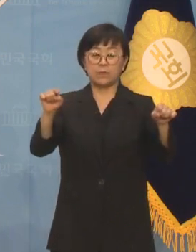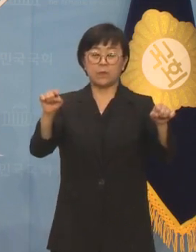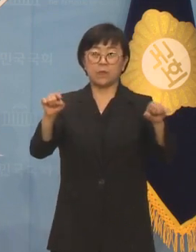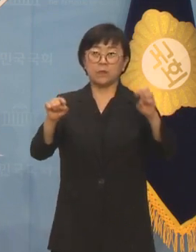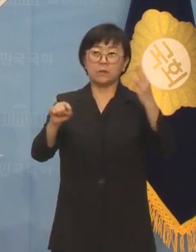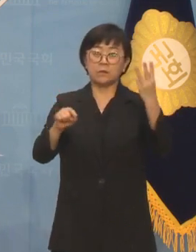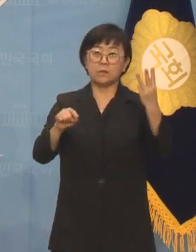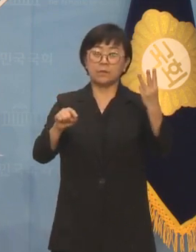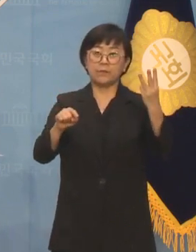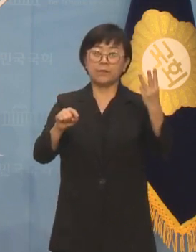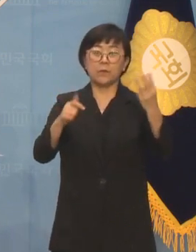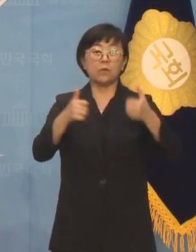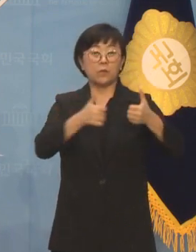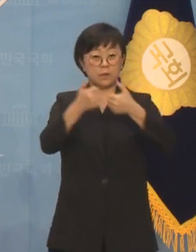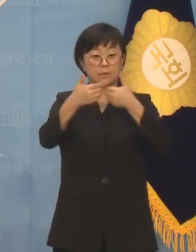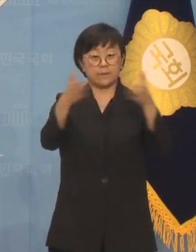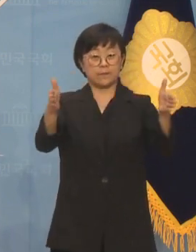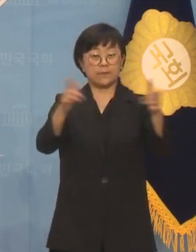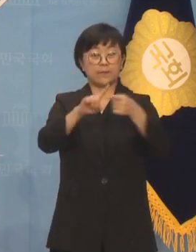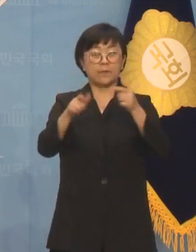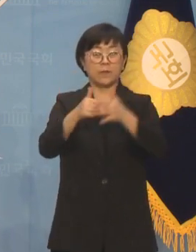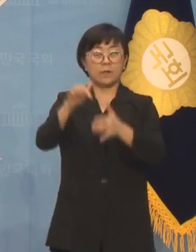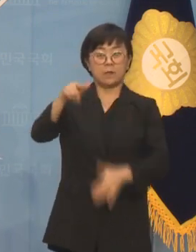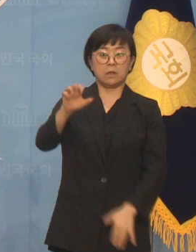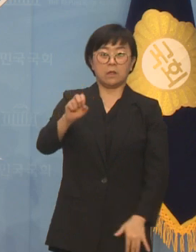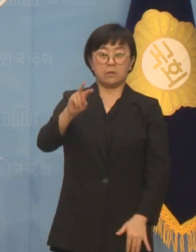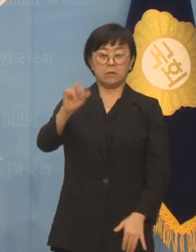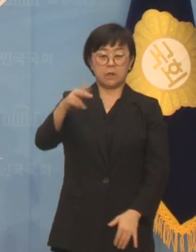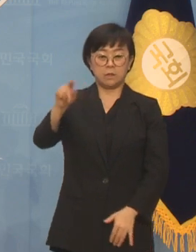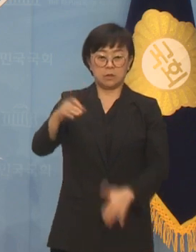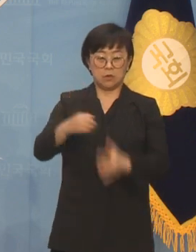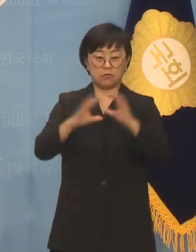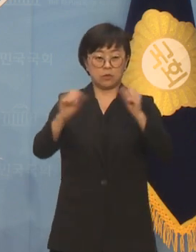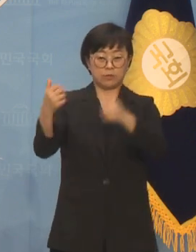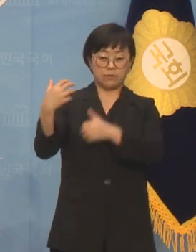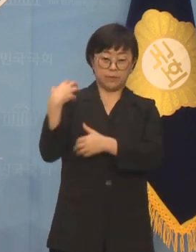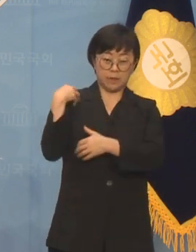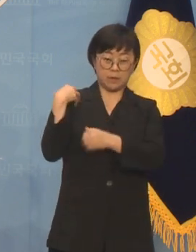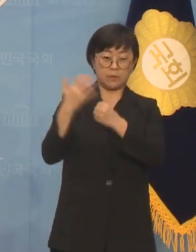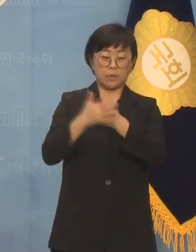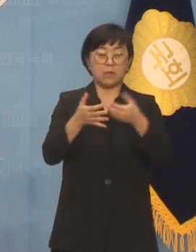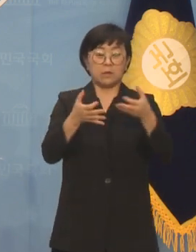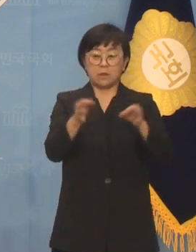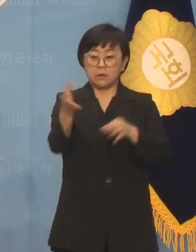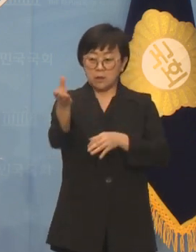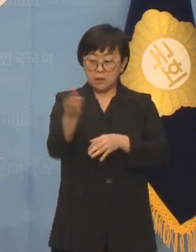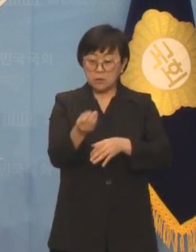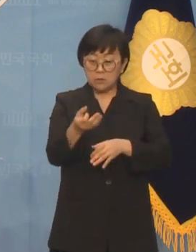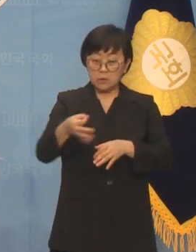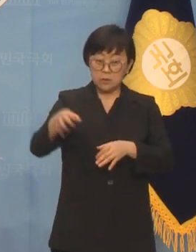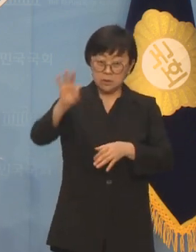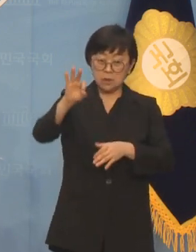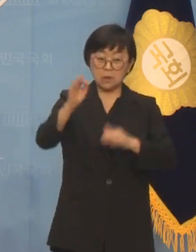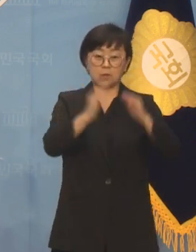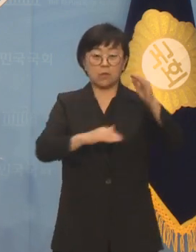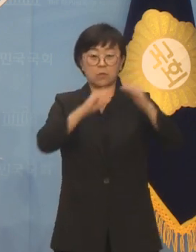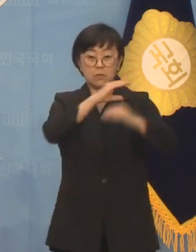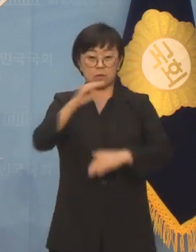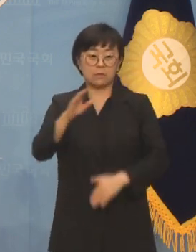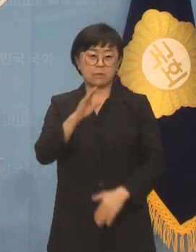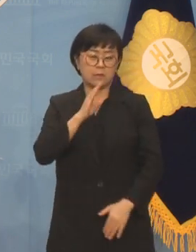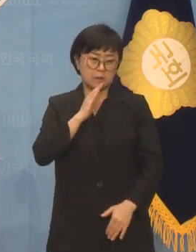제3간담회의실에서 강민정 의원실 등의 주체로 은행의 대출금리, 공정한가,